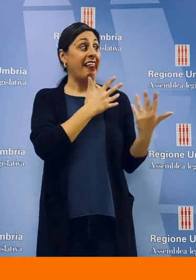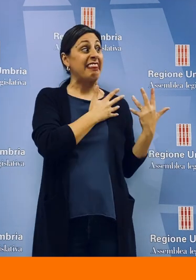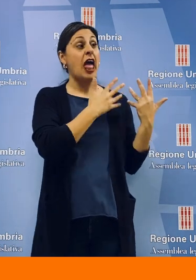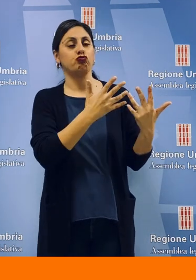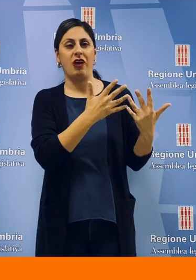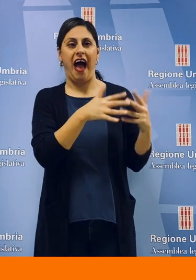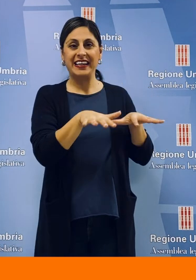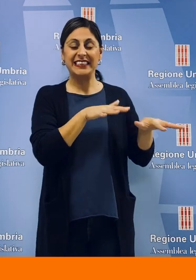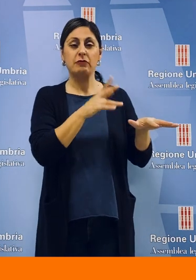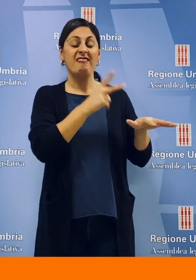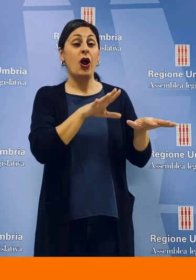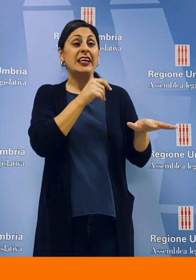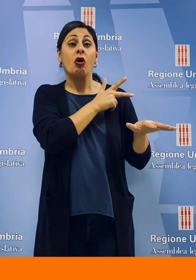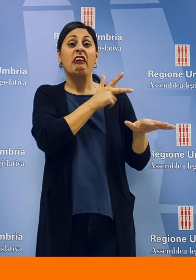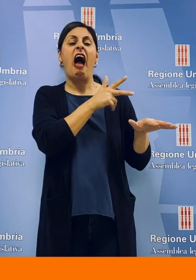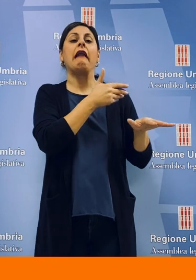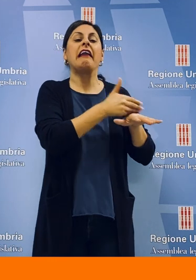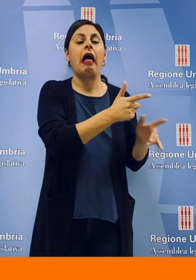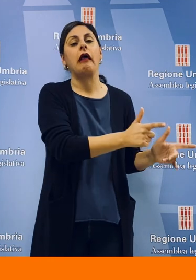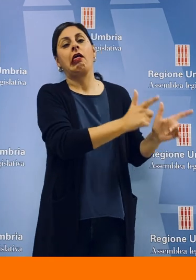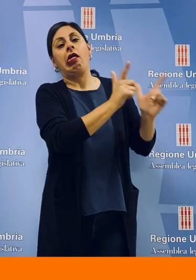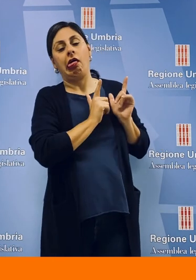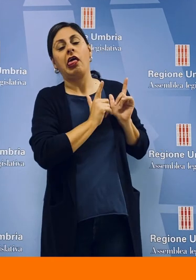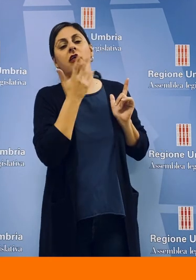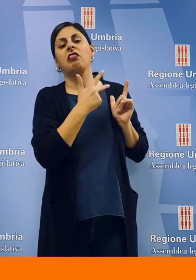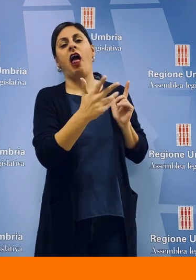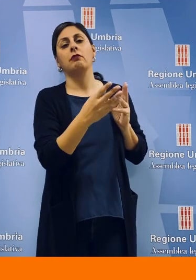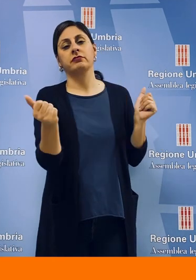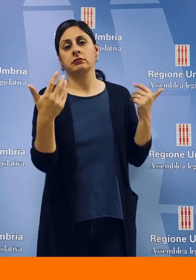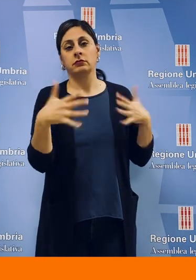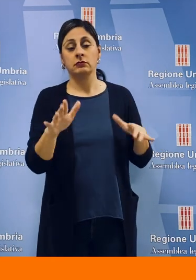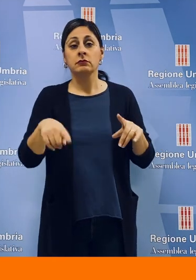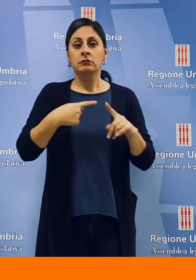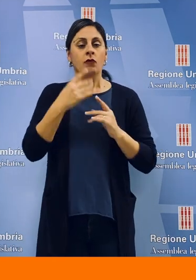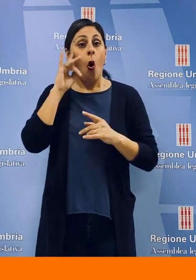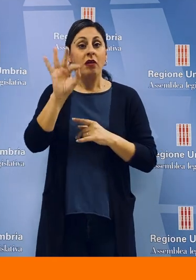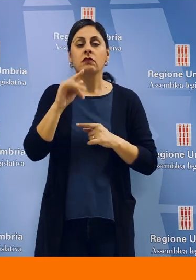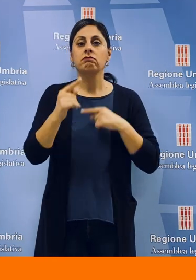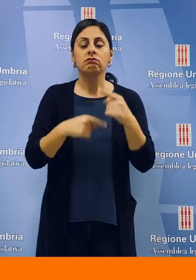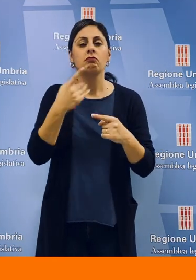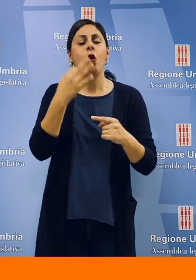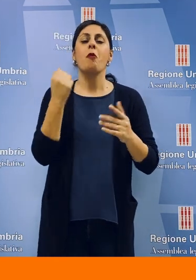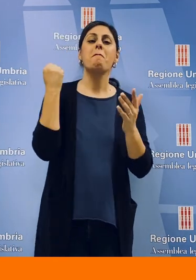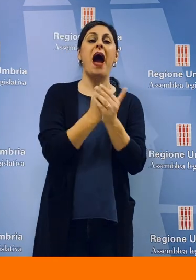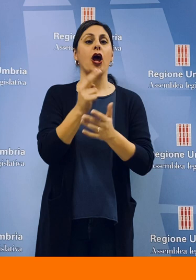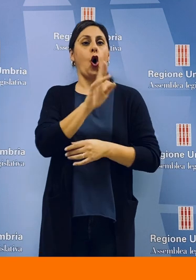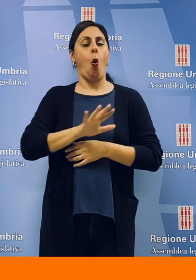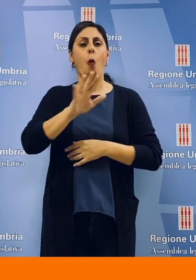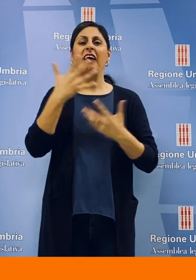a 10 dal sisma, nonostante i primi tre anni di ritardo ereditati. Si punta anche a proseguire con la strategia sul